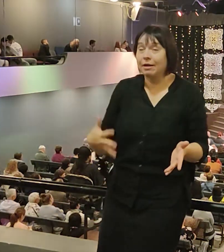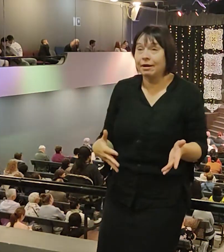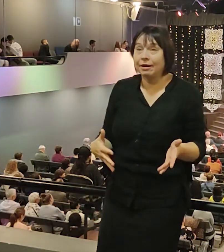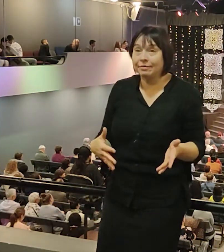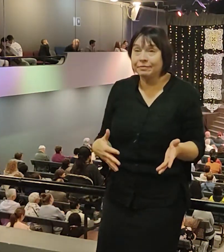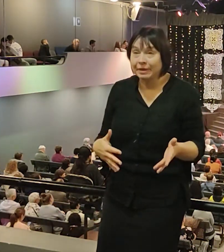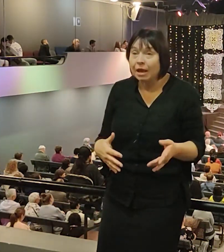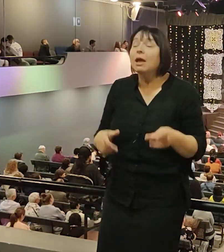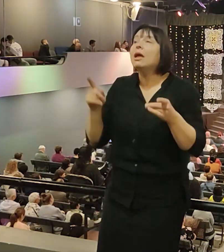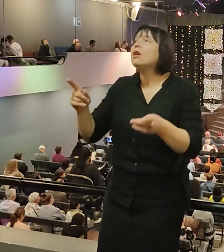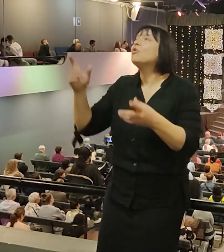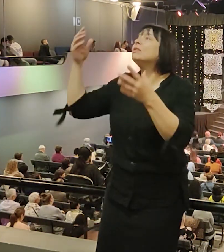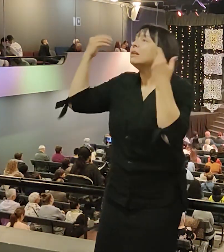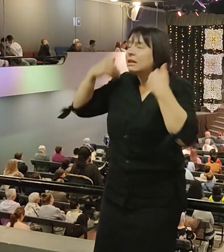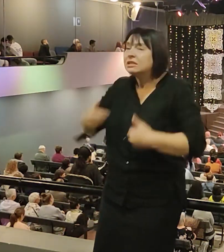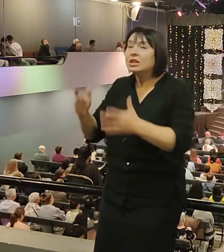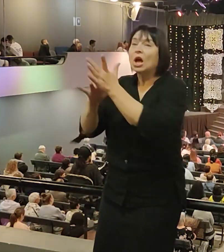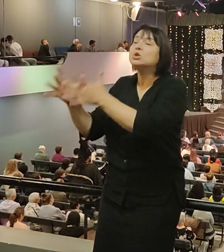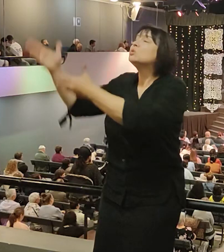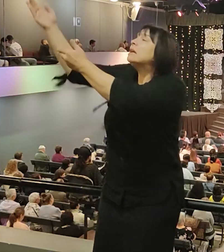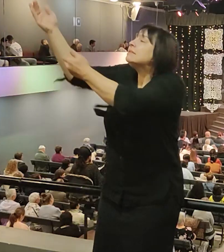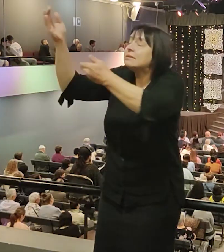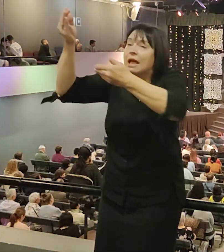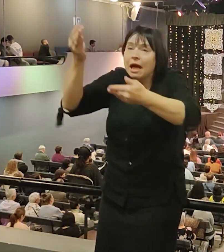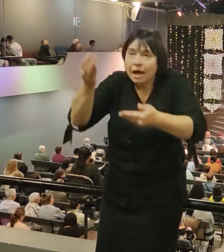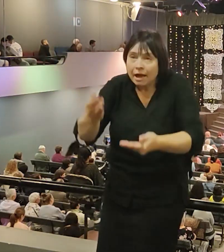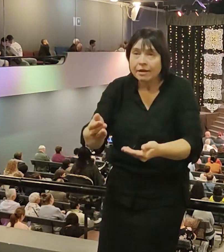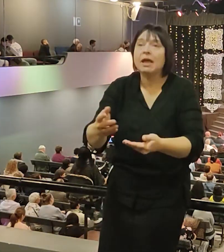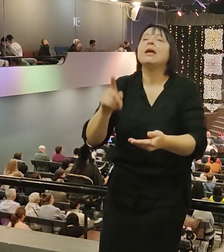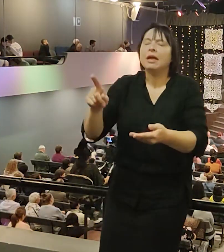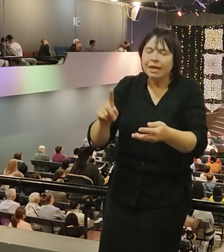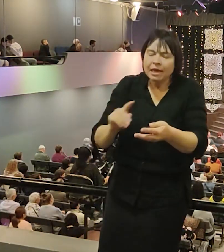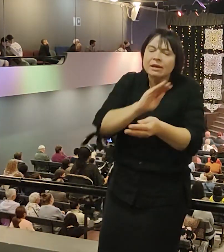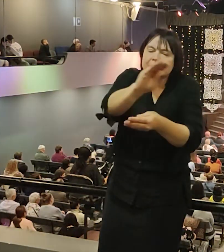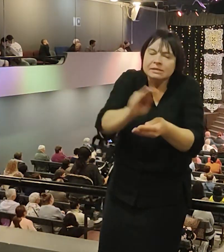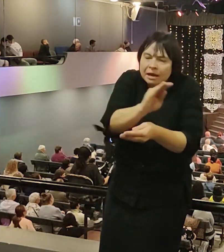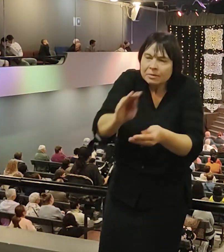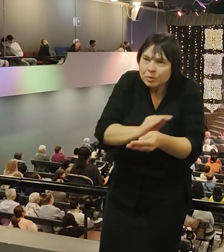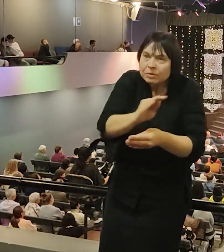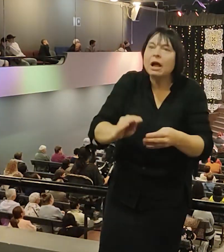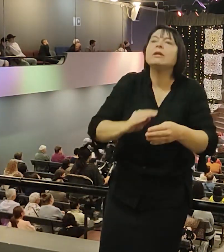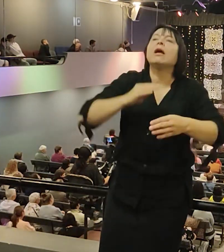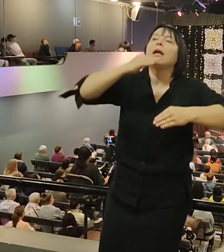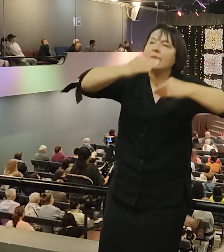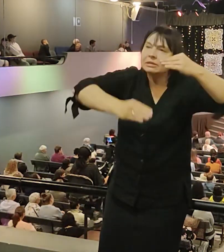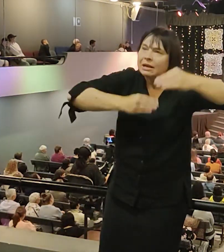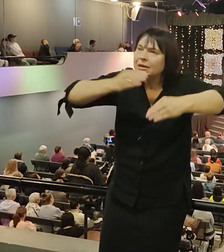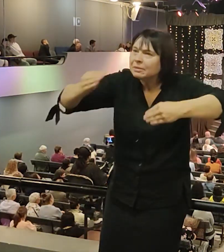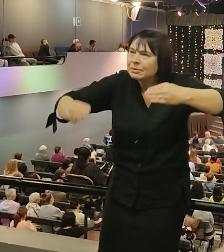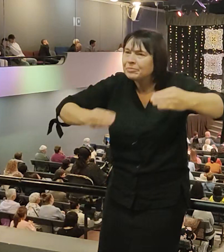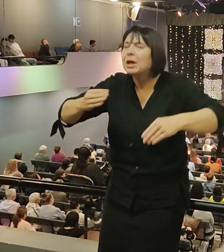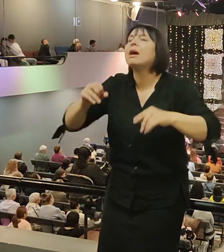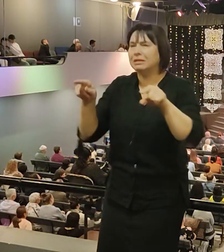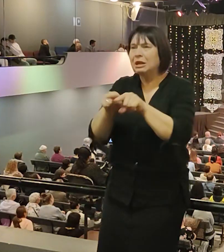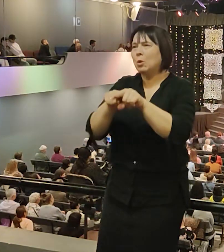вместе завернули тело с травами и с длинными льняными одеждами, как приятно и принято